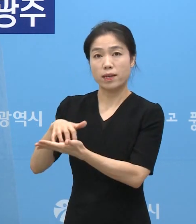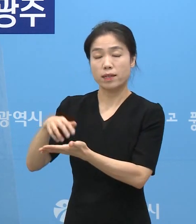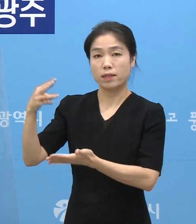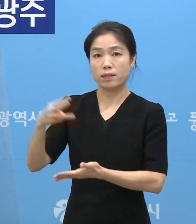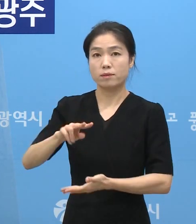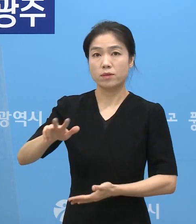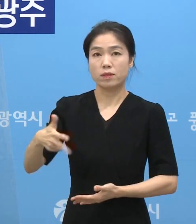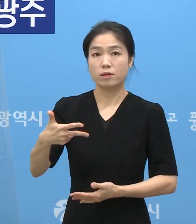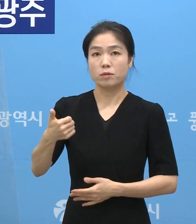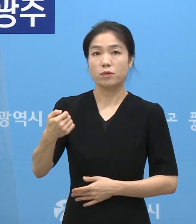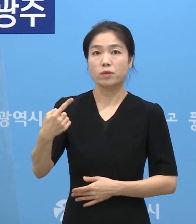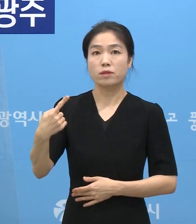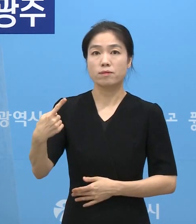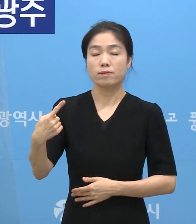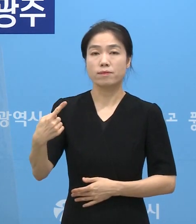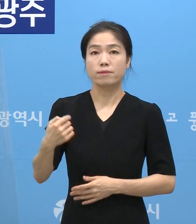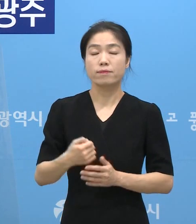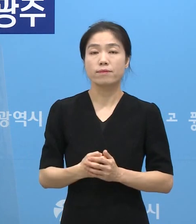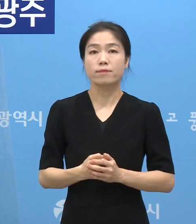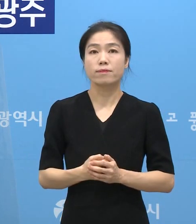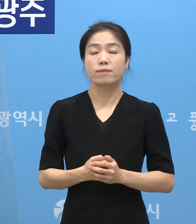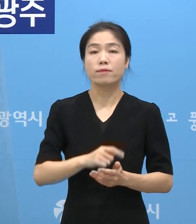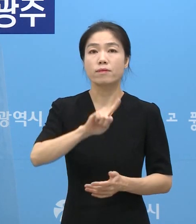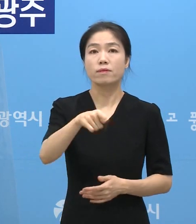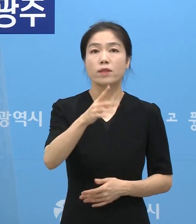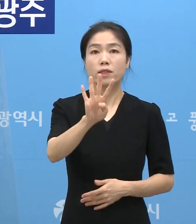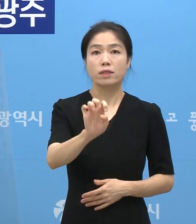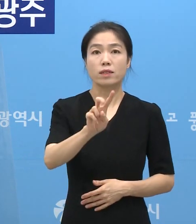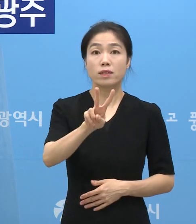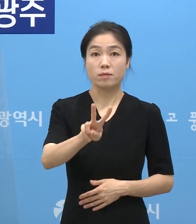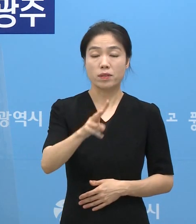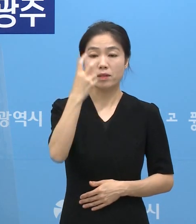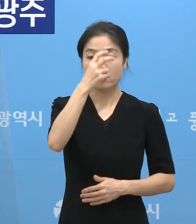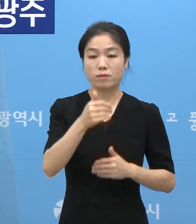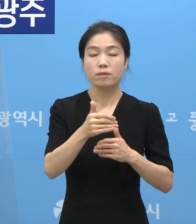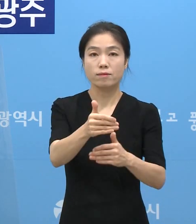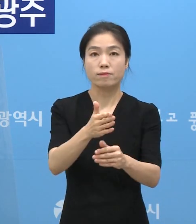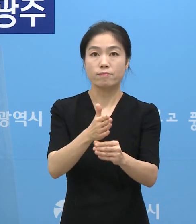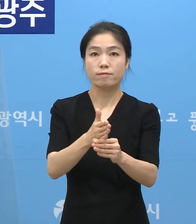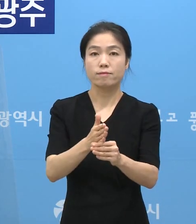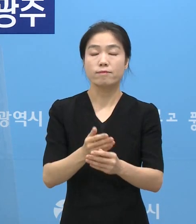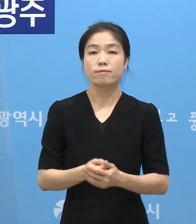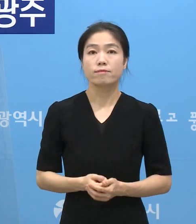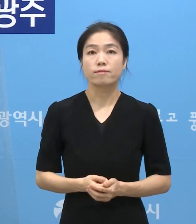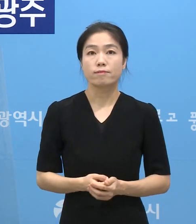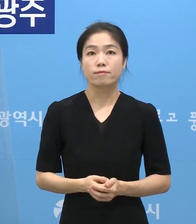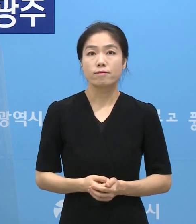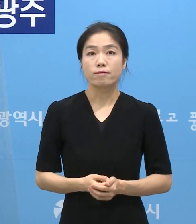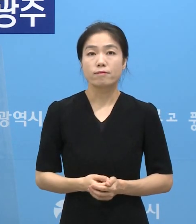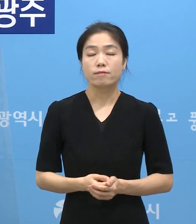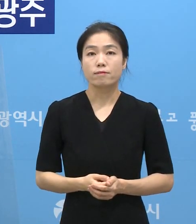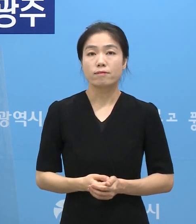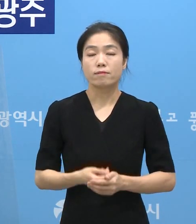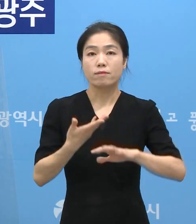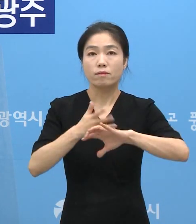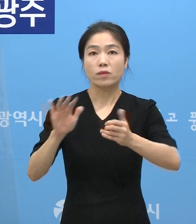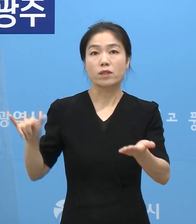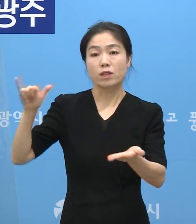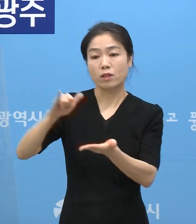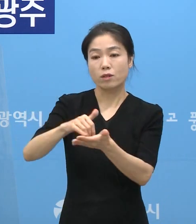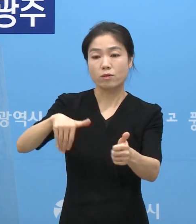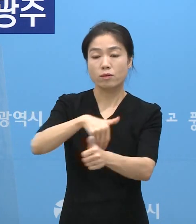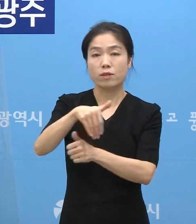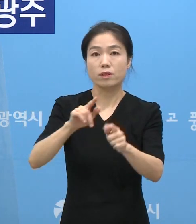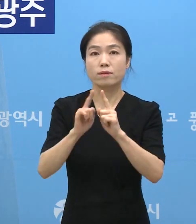,751건이며 142건은 검사가 진행 중입니다. 해외입국 현황을